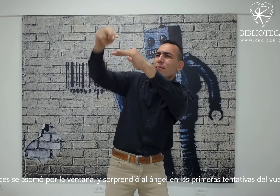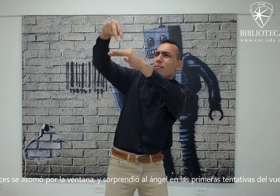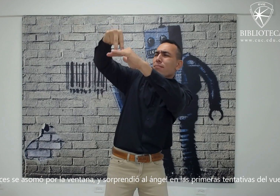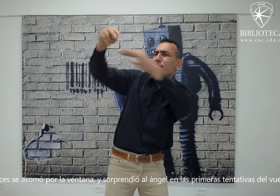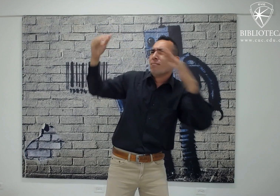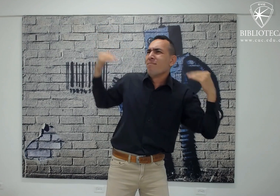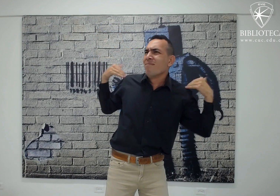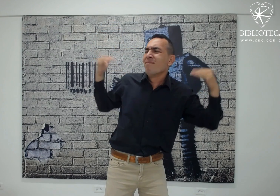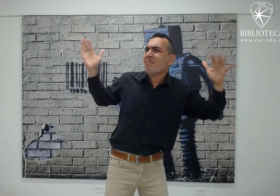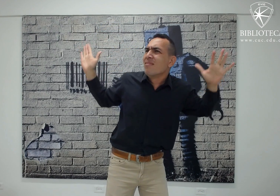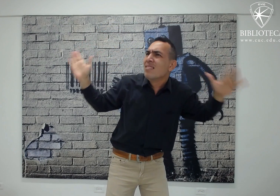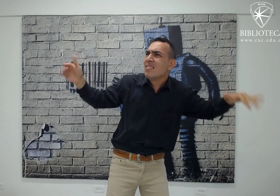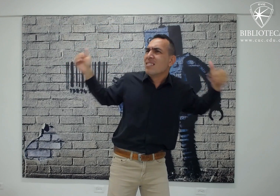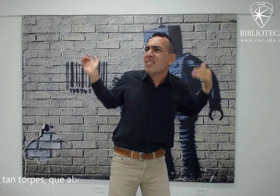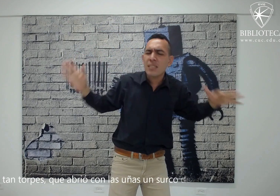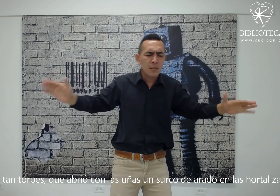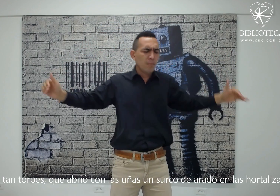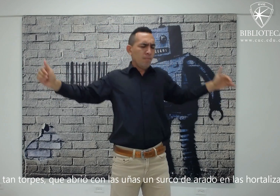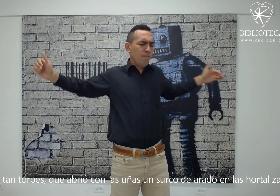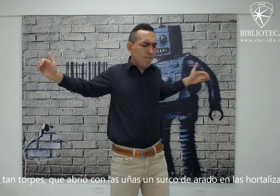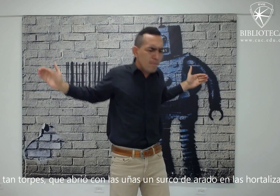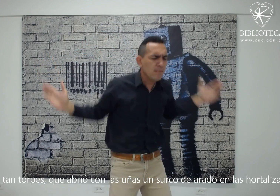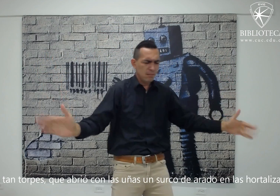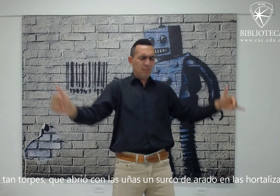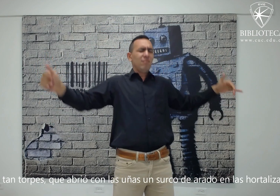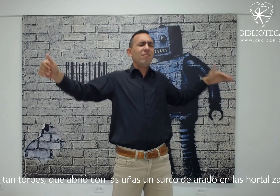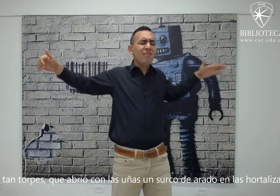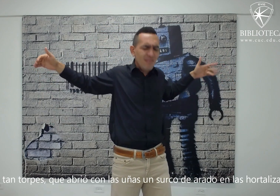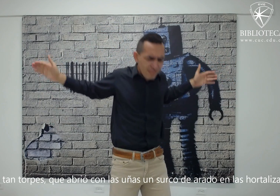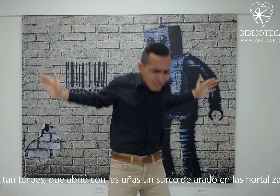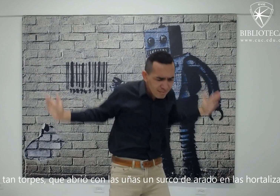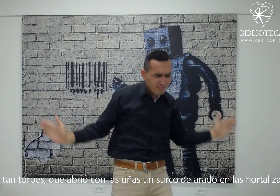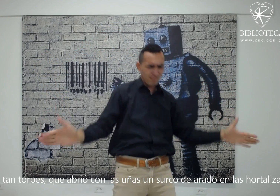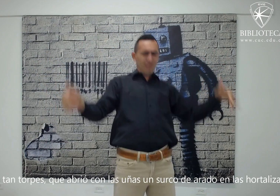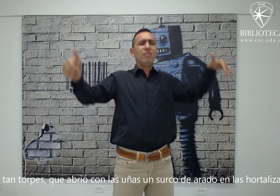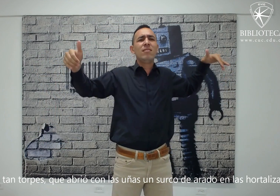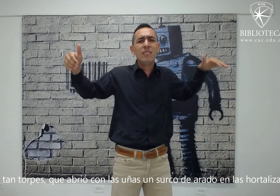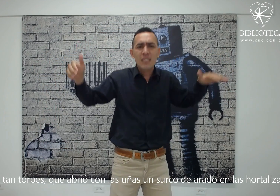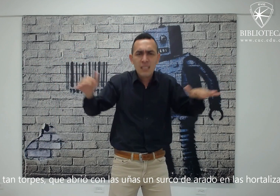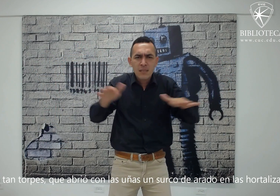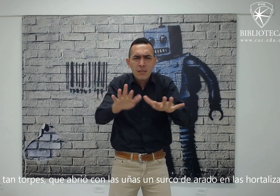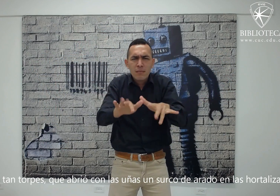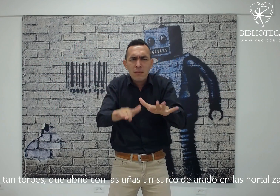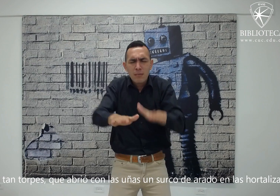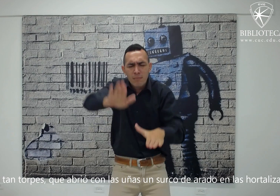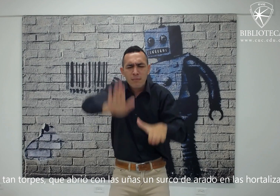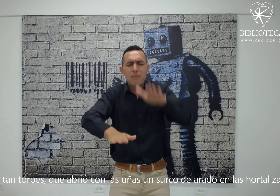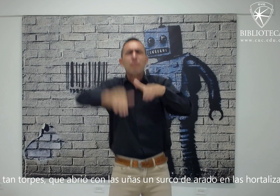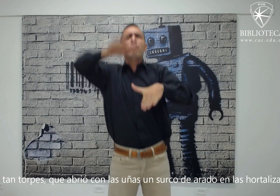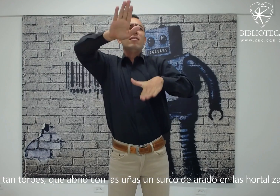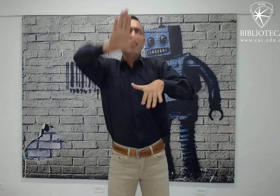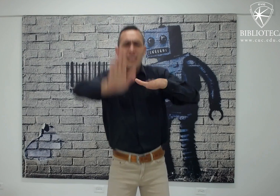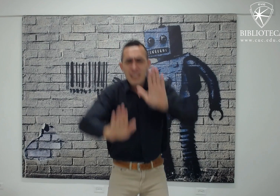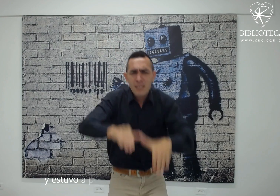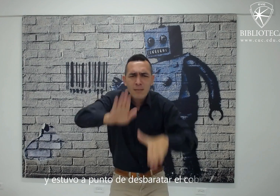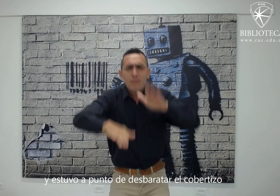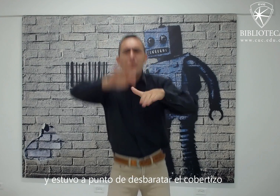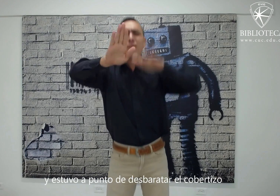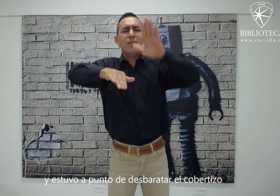del vuelo eran tan torpes que abrió con las uñas un surco de arado en las hortalizas y estuvo a